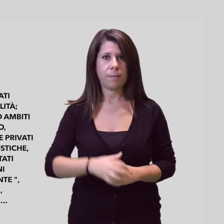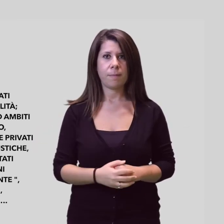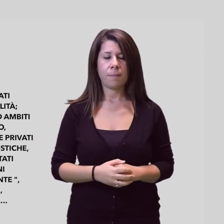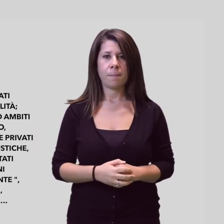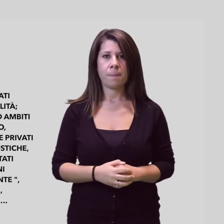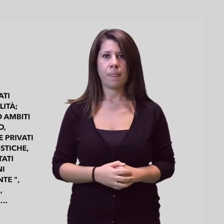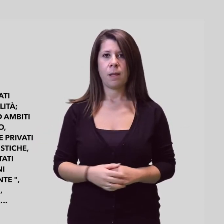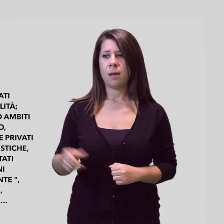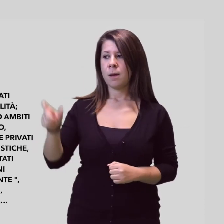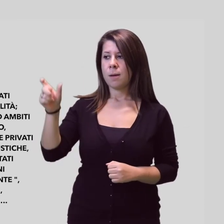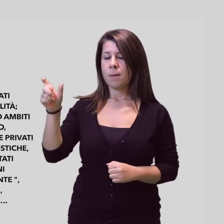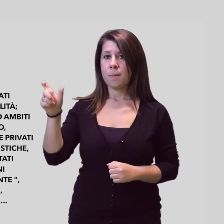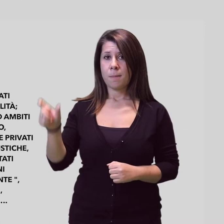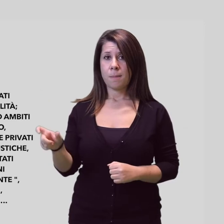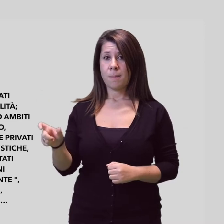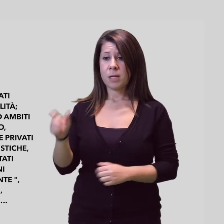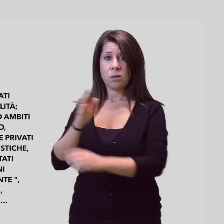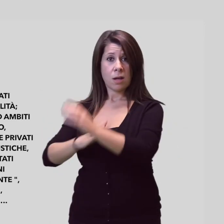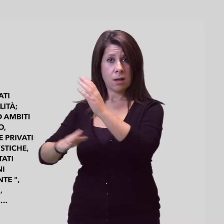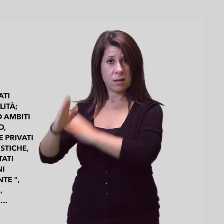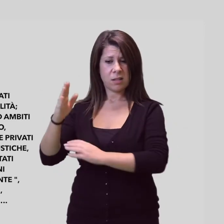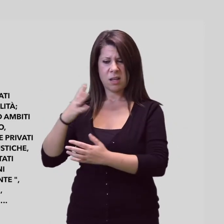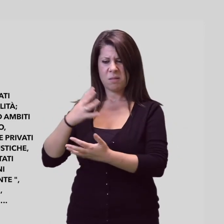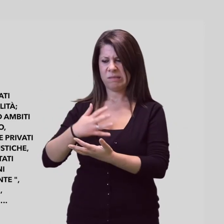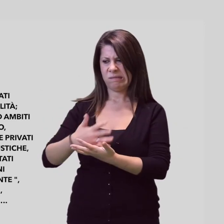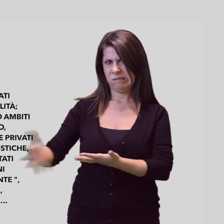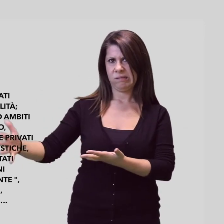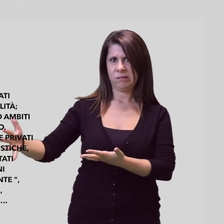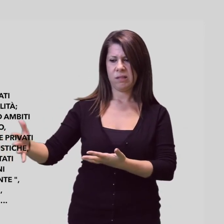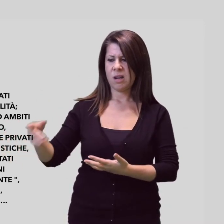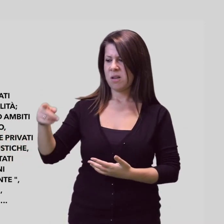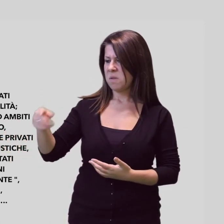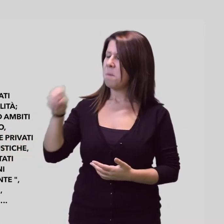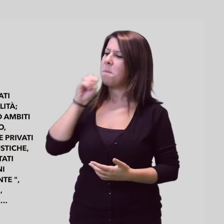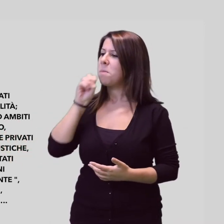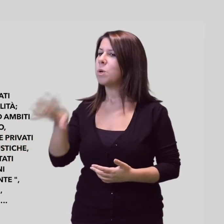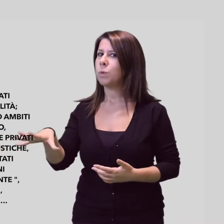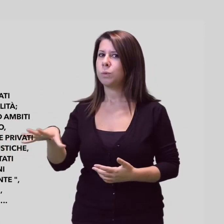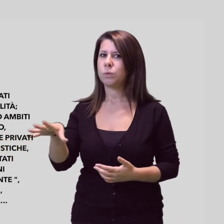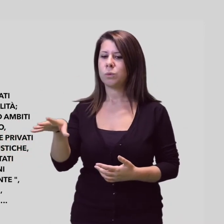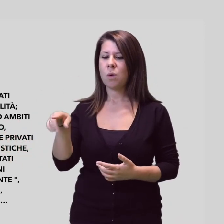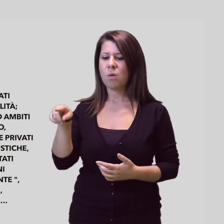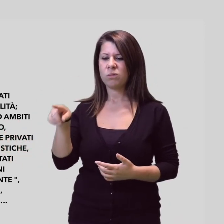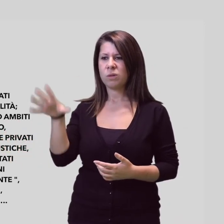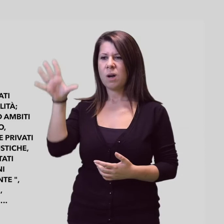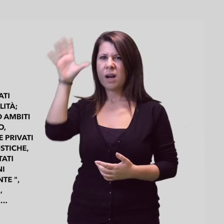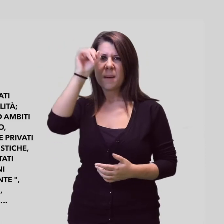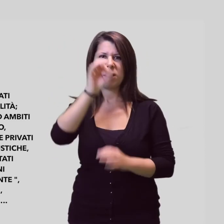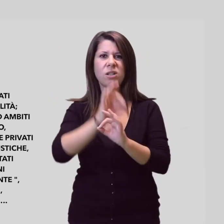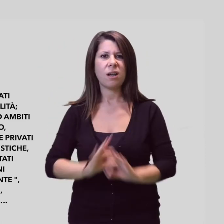Essere svalutati perché disabili Con affermazioni quali Sei brutta, non